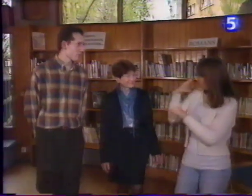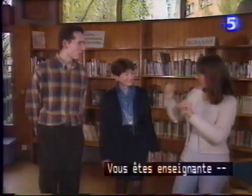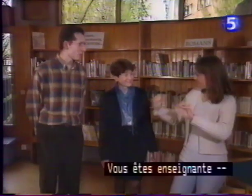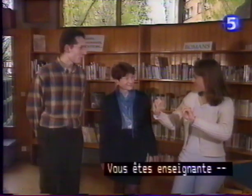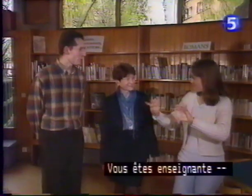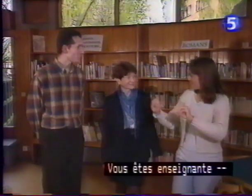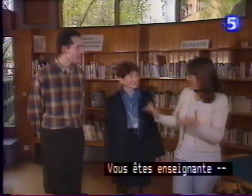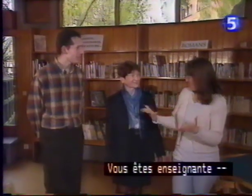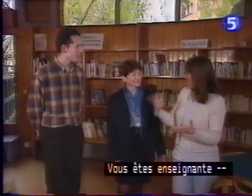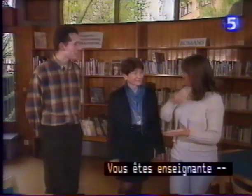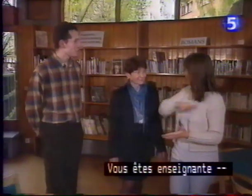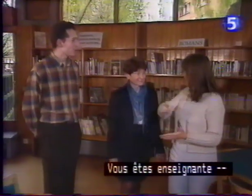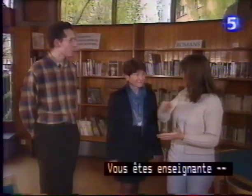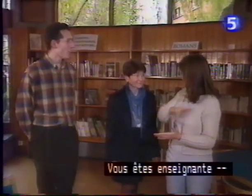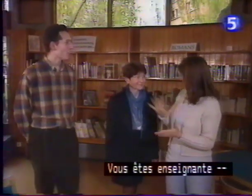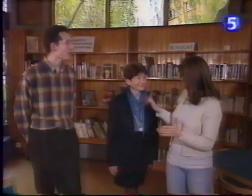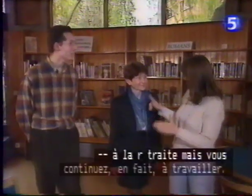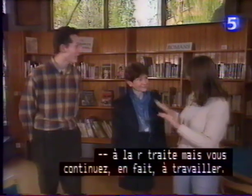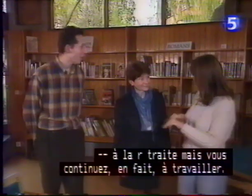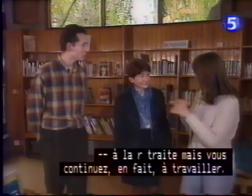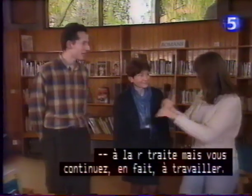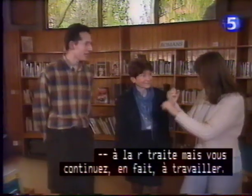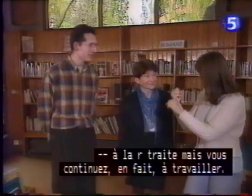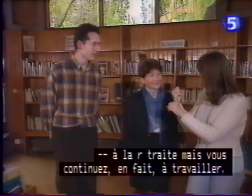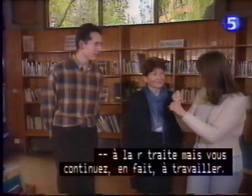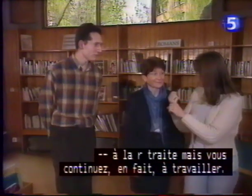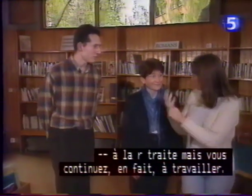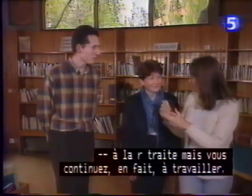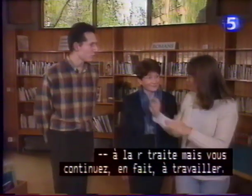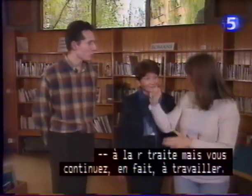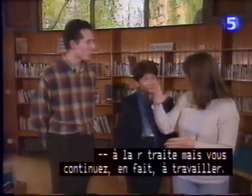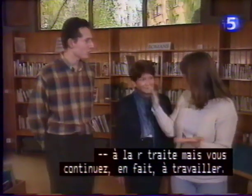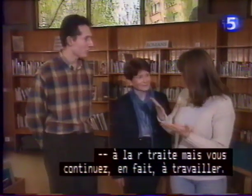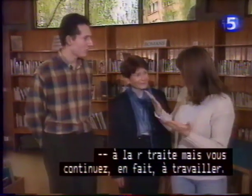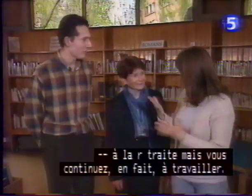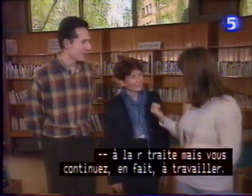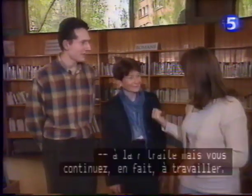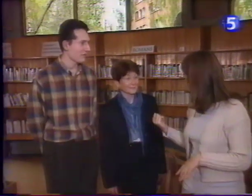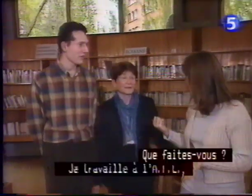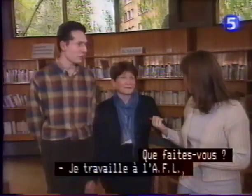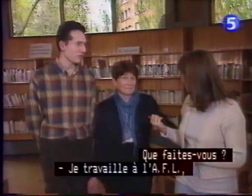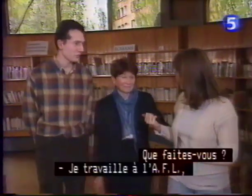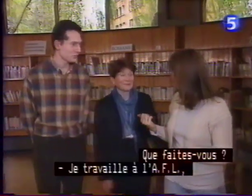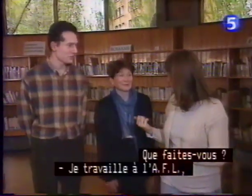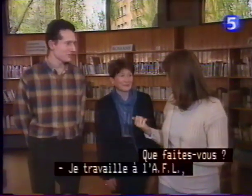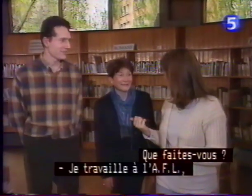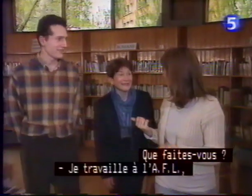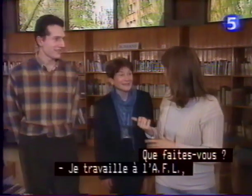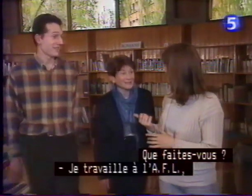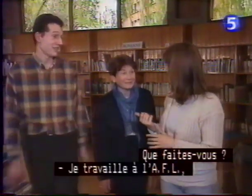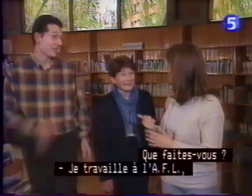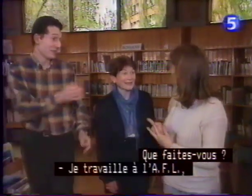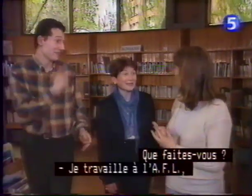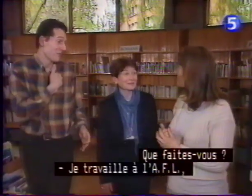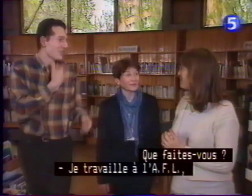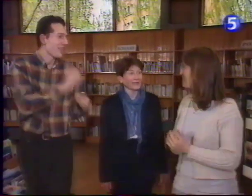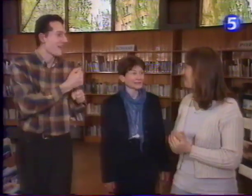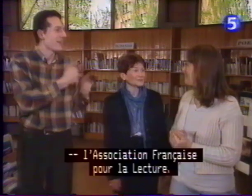Vous êtes enseignante à la retraite, mais vous continuez en fait à travailler. Que faites-vous ? Oui, je travaille à l'AFL, l'Association